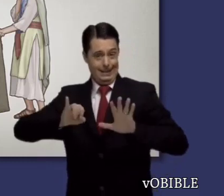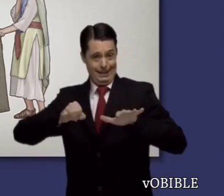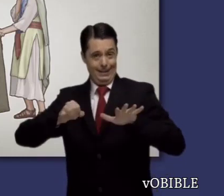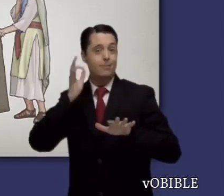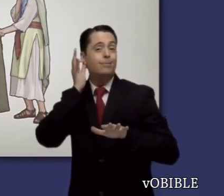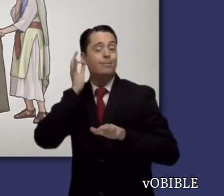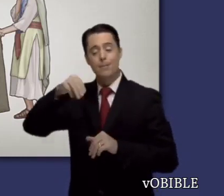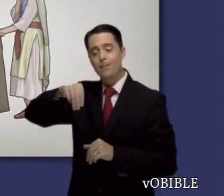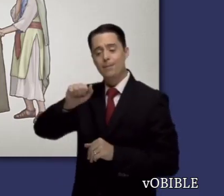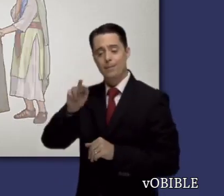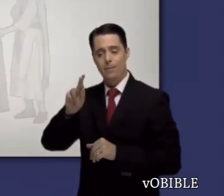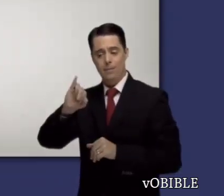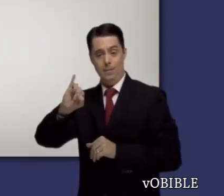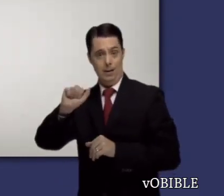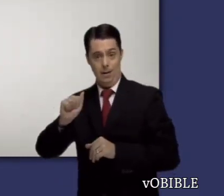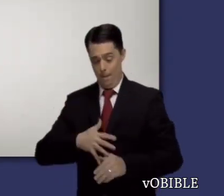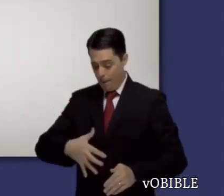Jesús unos seis meses después.